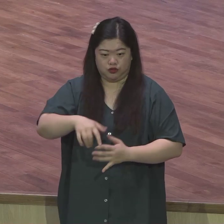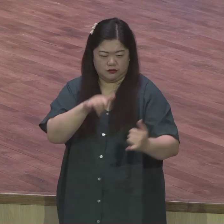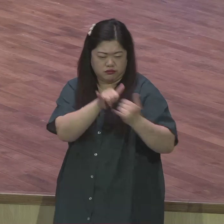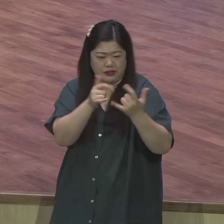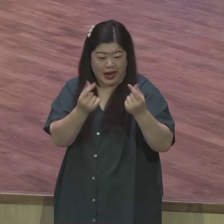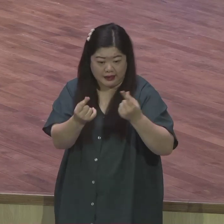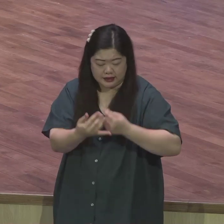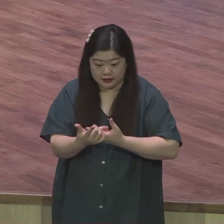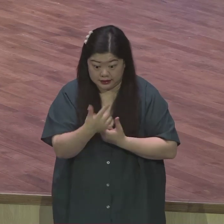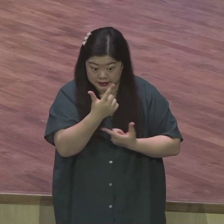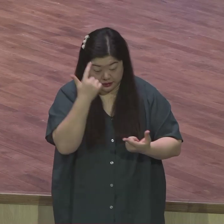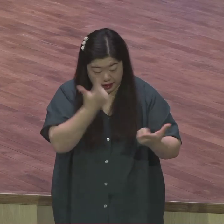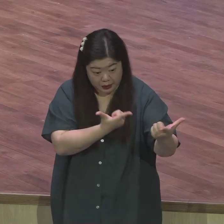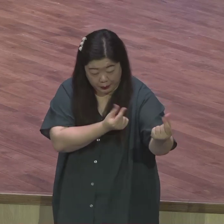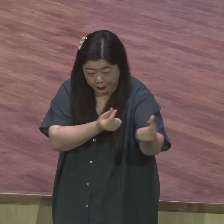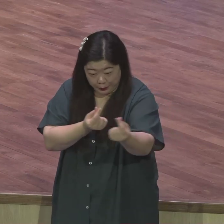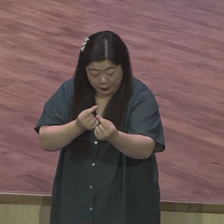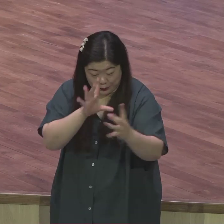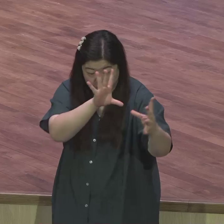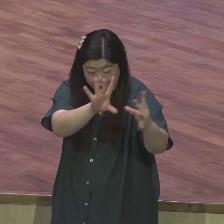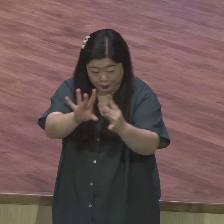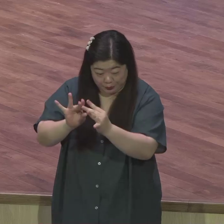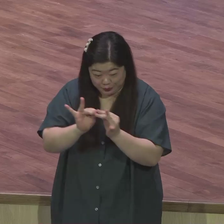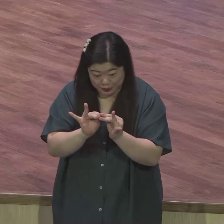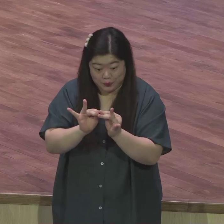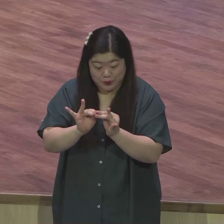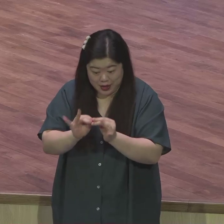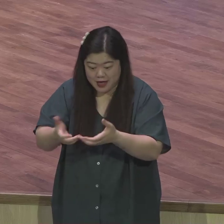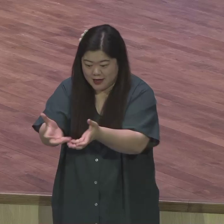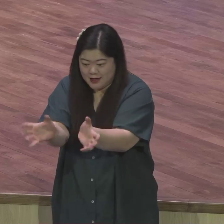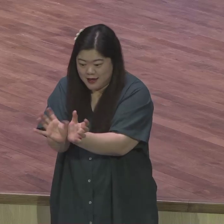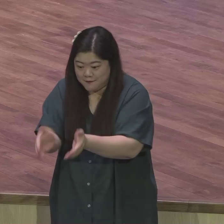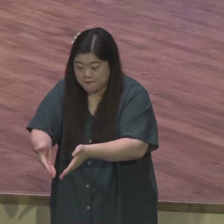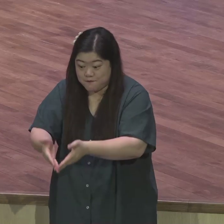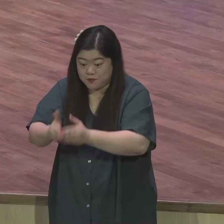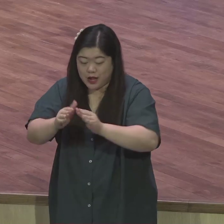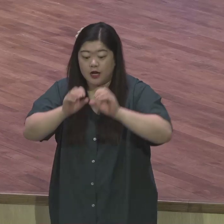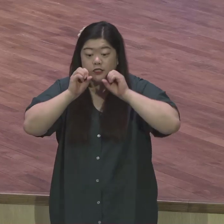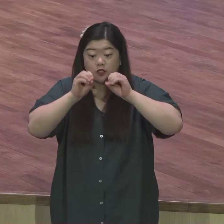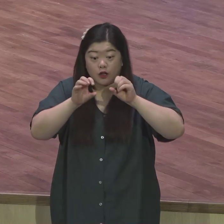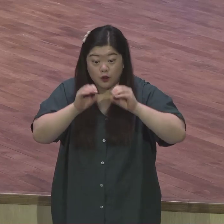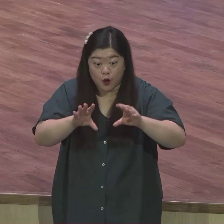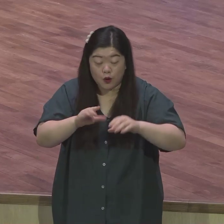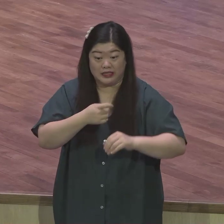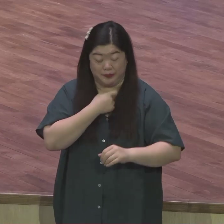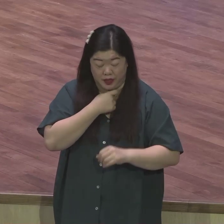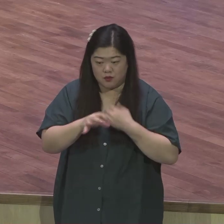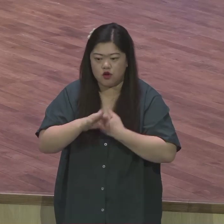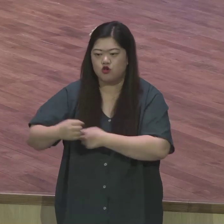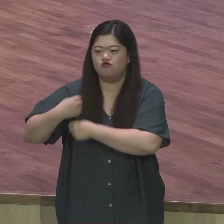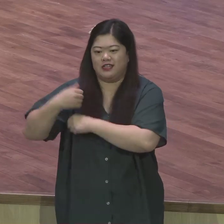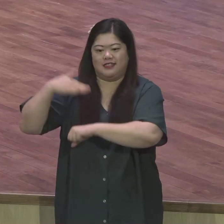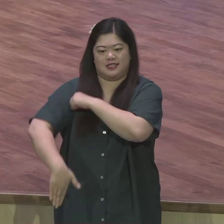생각을 가진 자들과 함께 뭘 만들었냐 전도는 군대식으로 전투하는 것이다 군대식으로